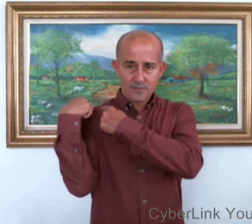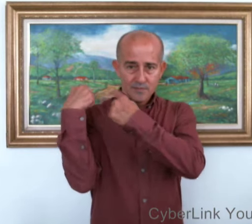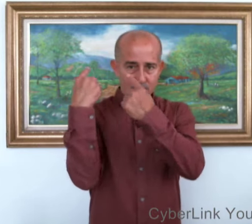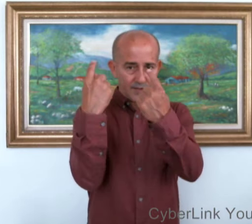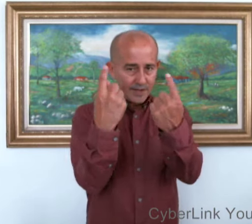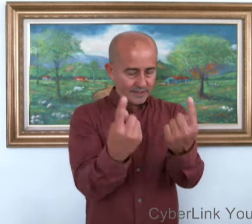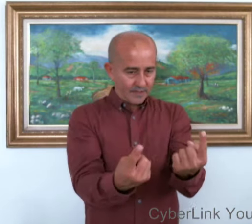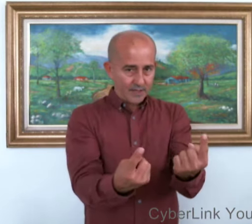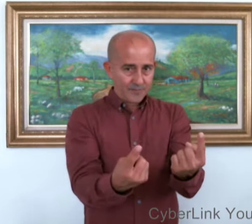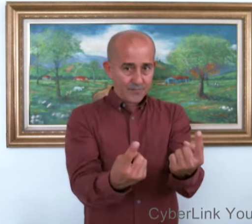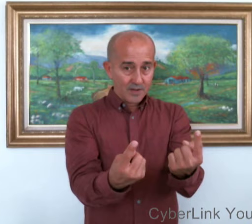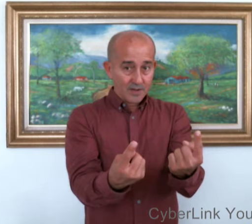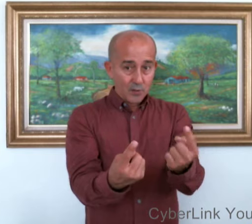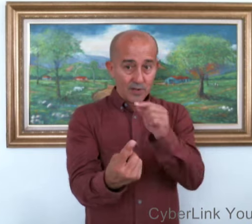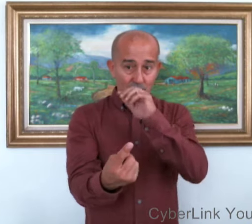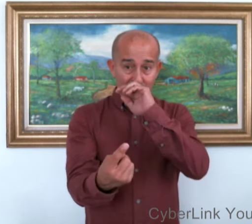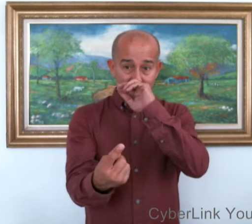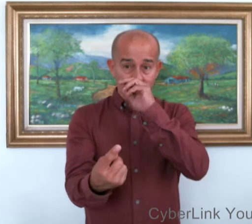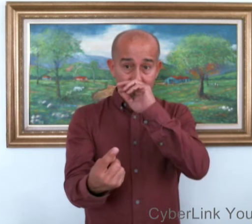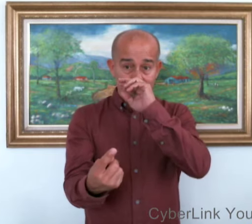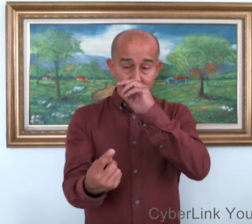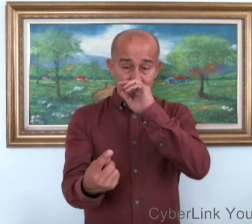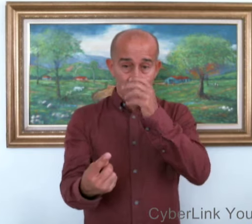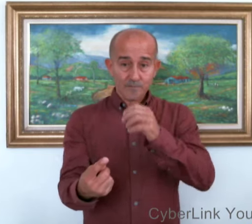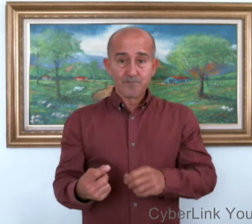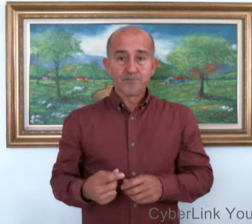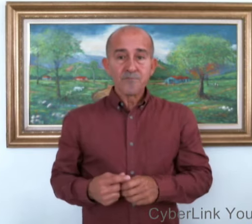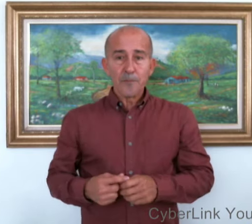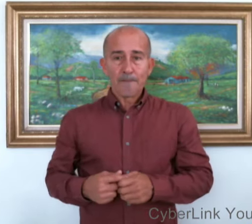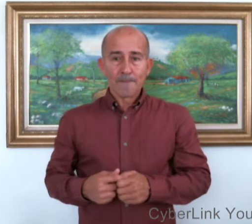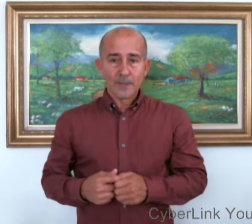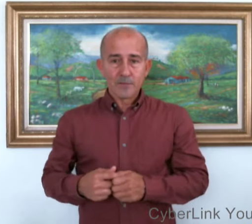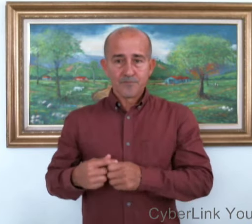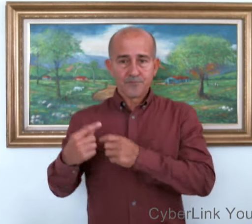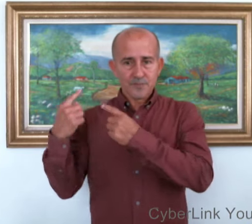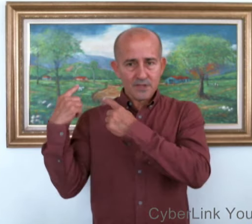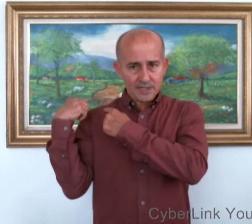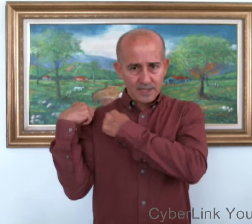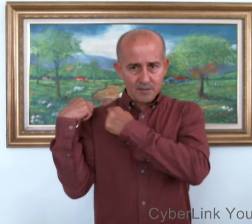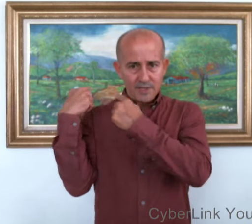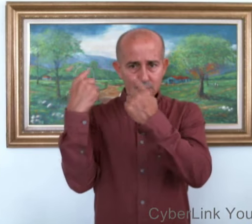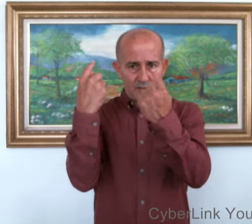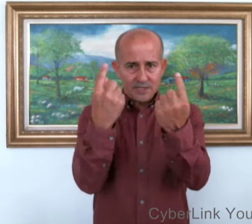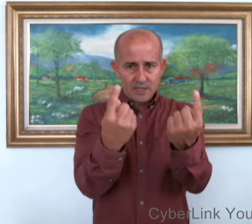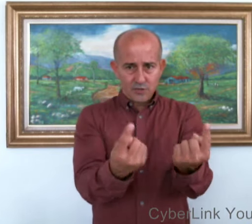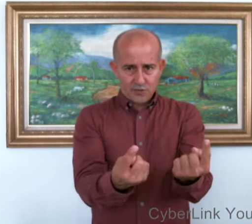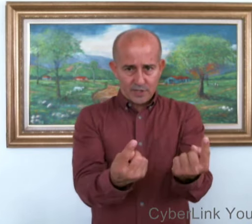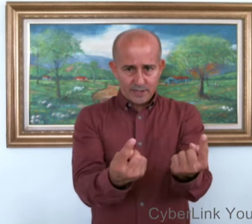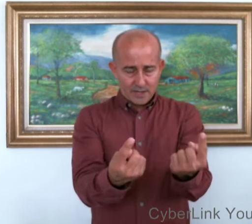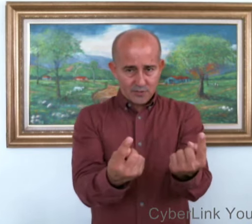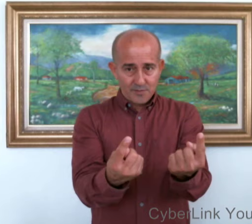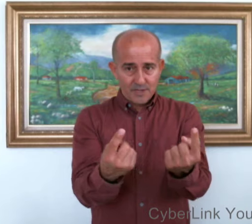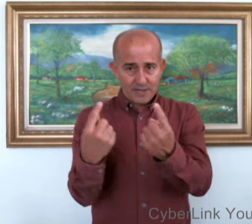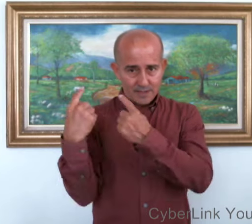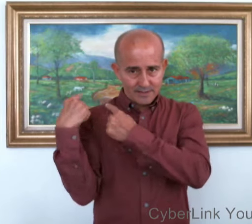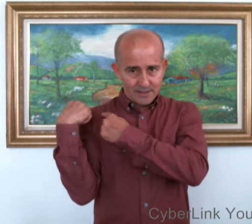Desde. Desde. Cuando hablamos de tiempo. Desde el 1930. Esto viene del inglés.